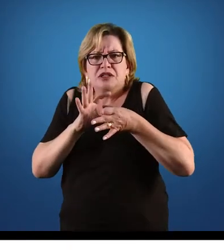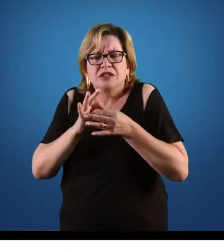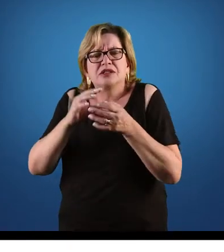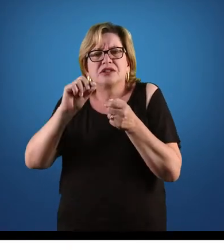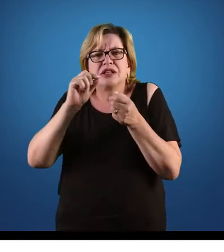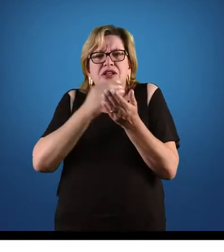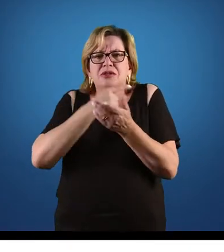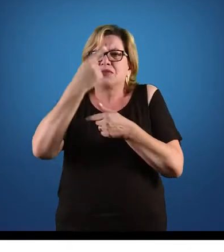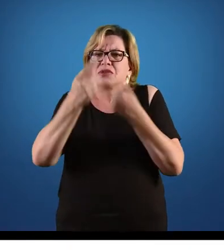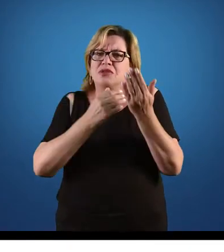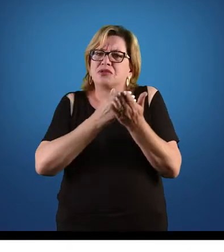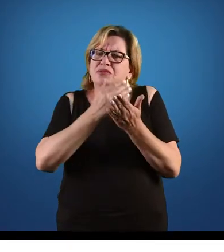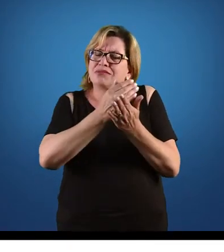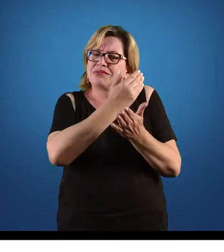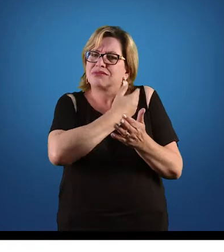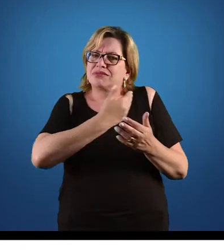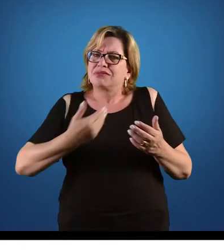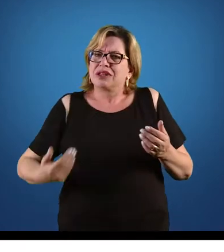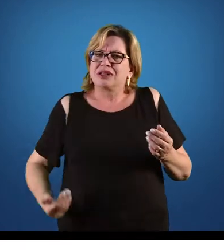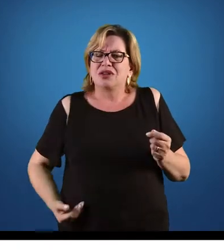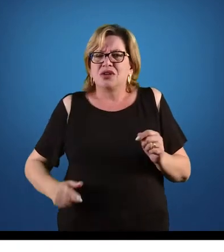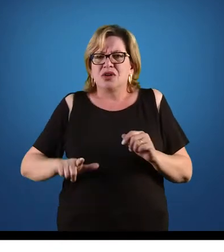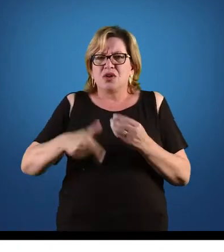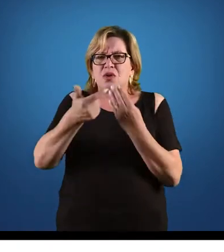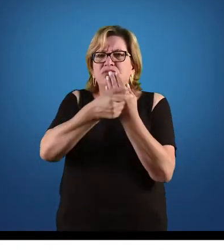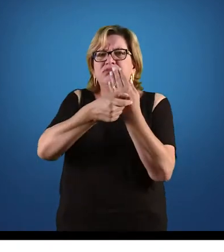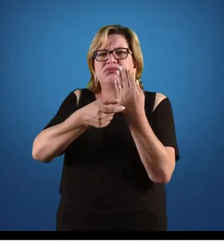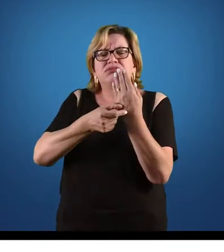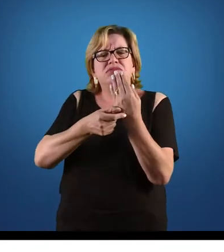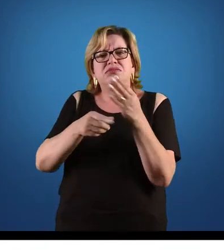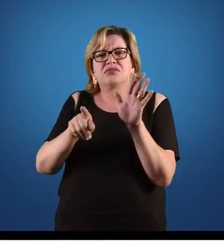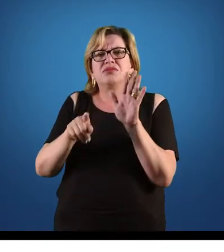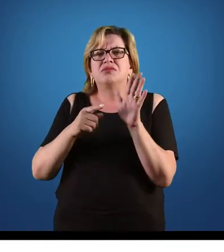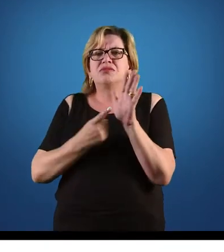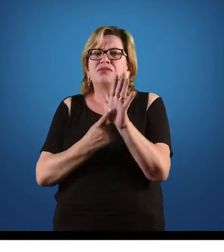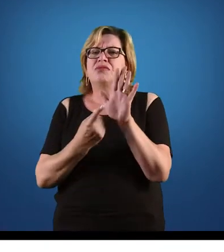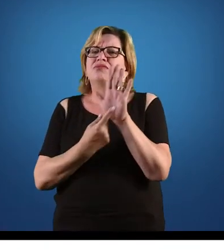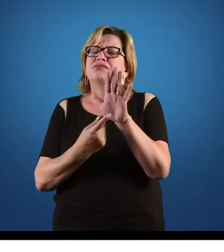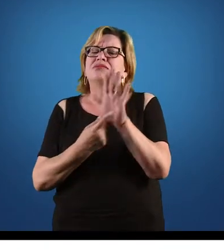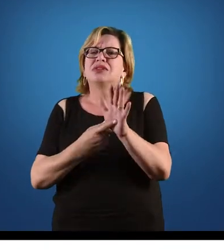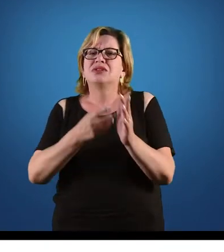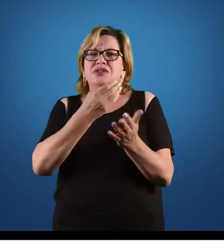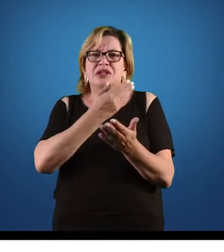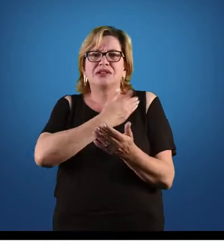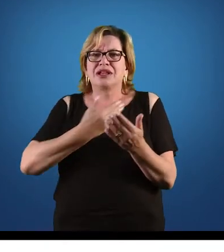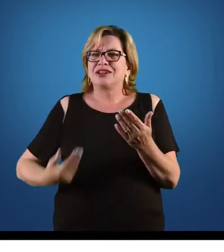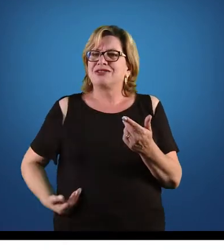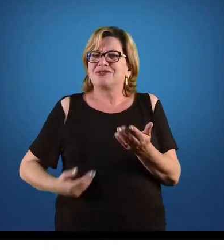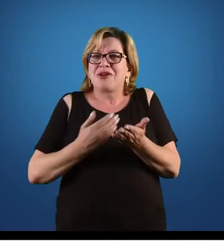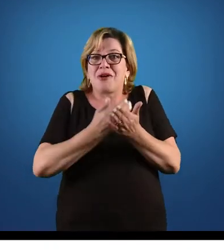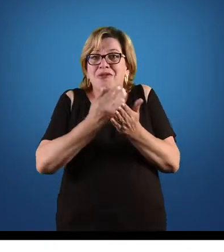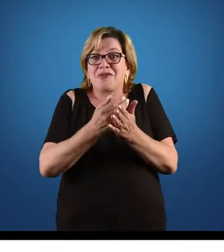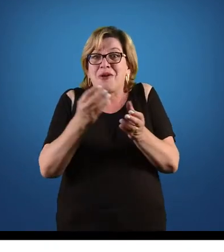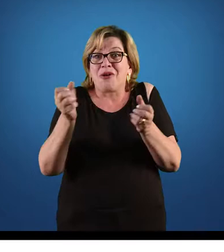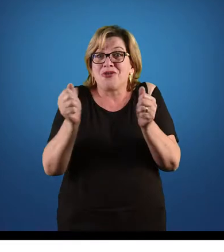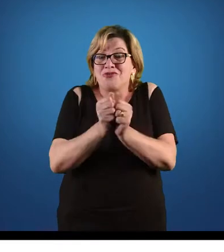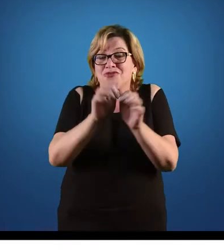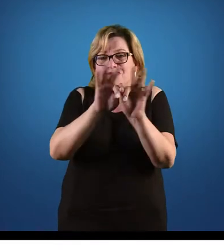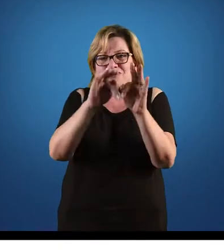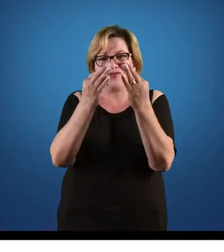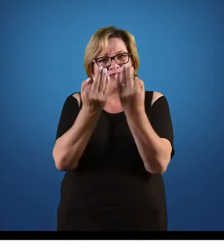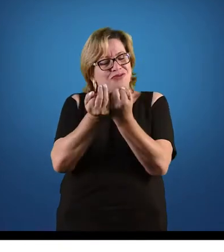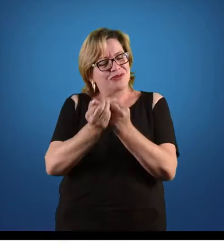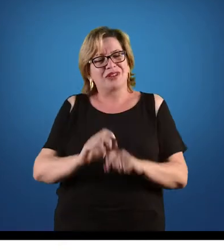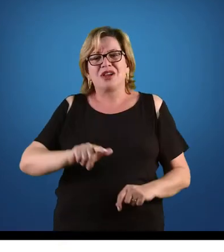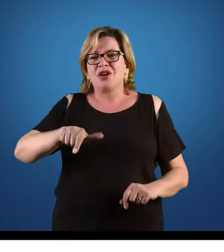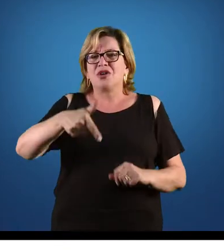Outros vão dizer que o Estado surgiu da família. Outros autores vão comentar que o